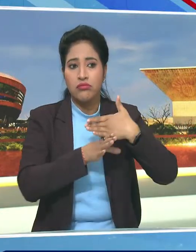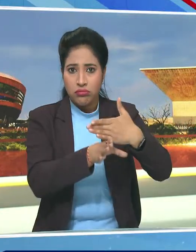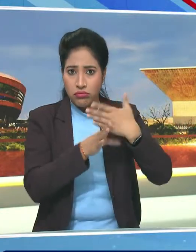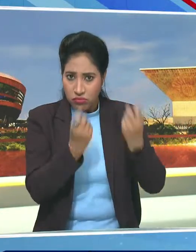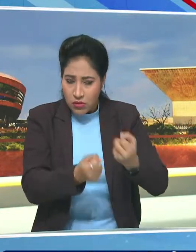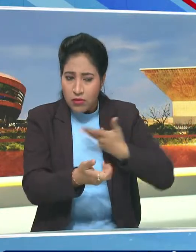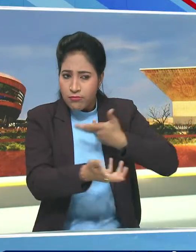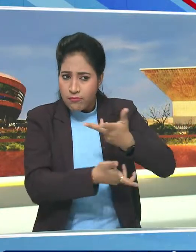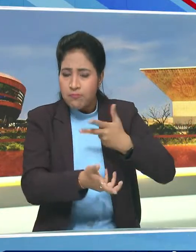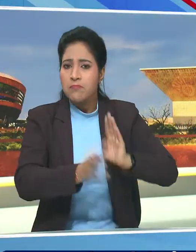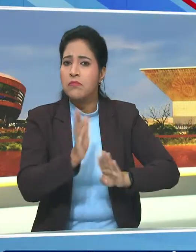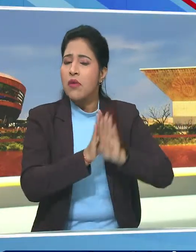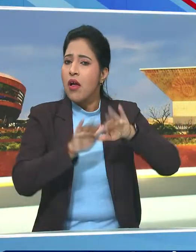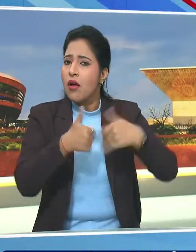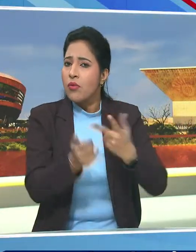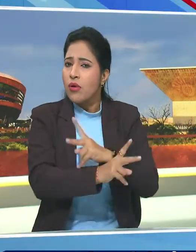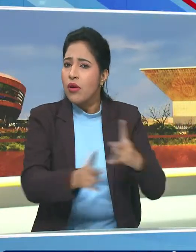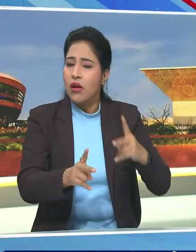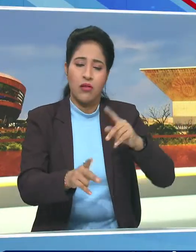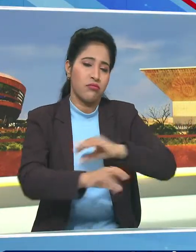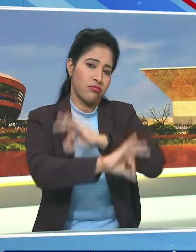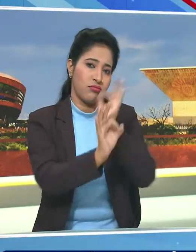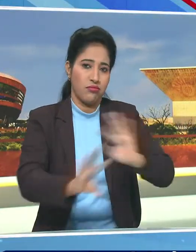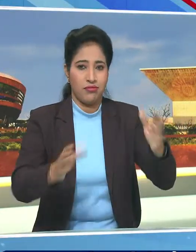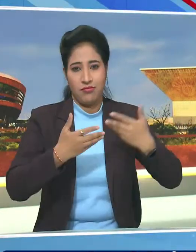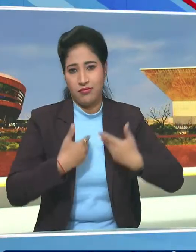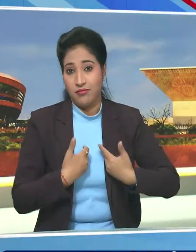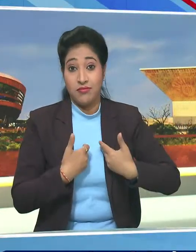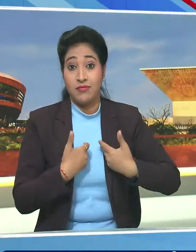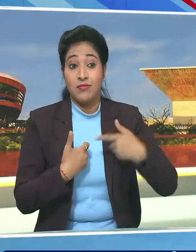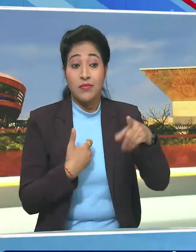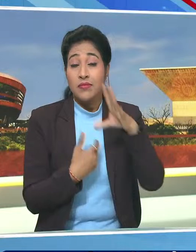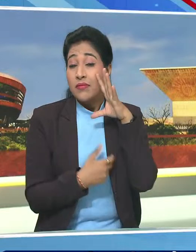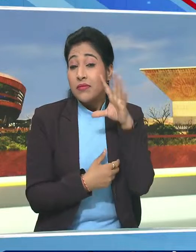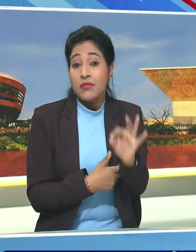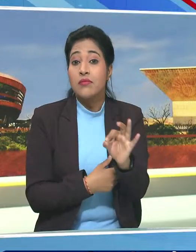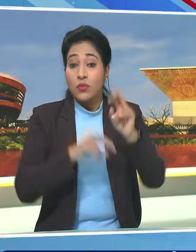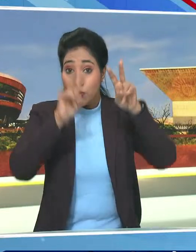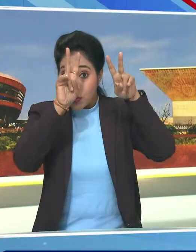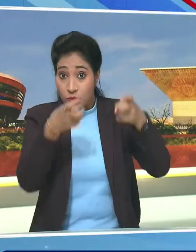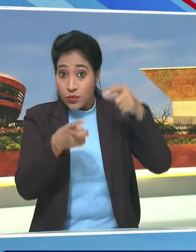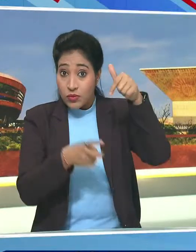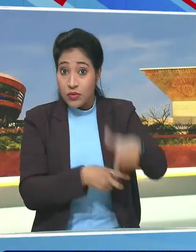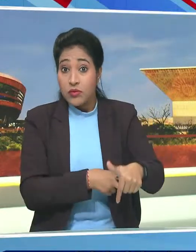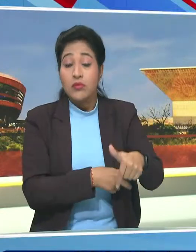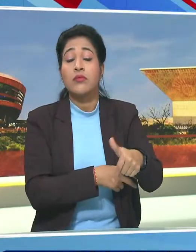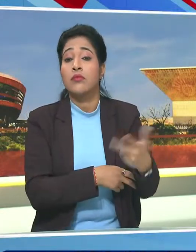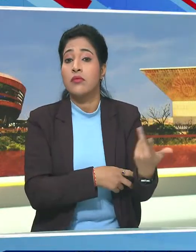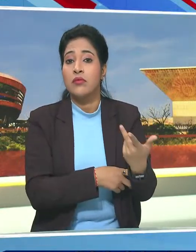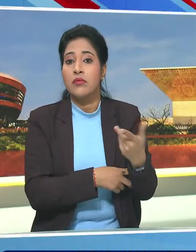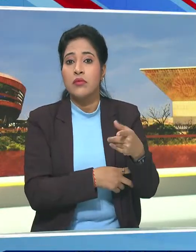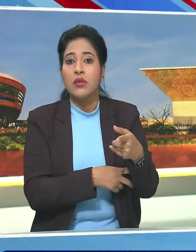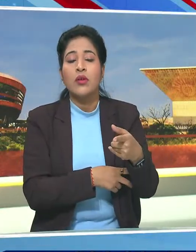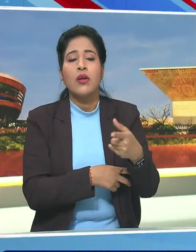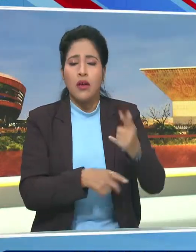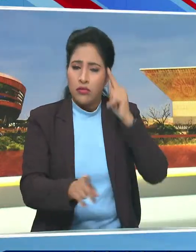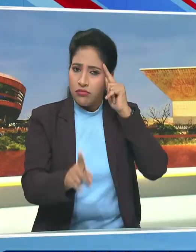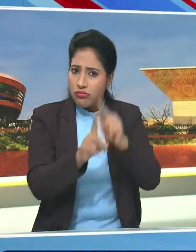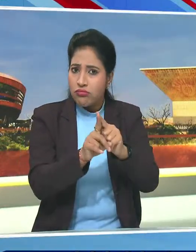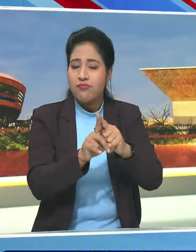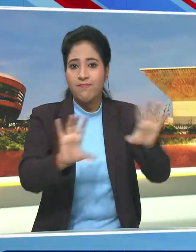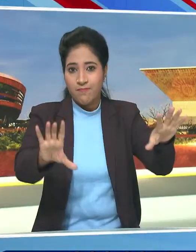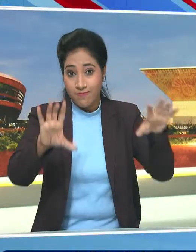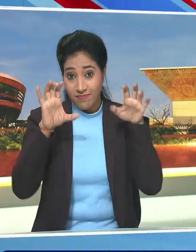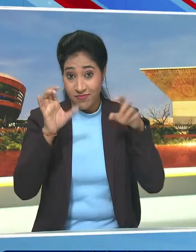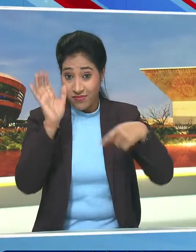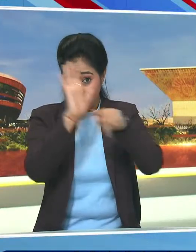लिए हम पूरी तरह से तयार हैं इस महत्वपुन विशेप राज किये जा रहे समझोते से